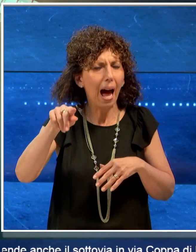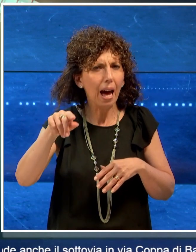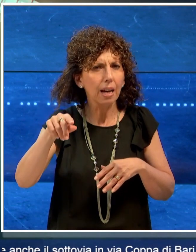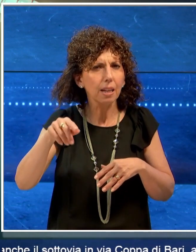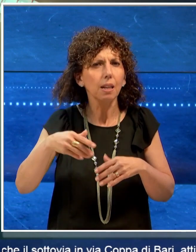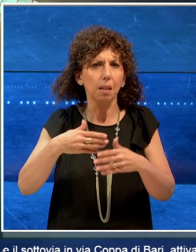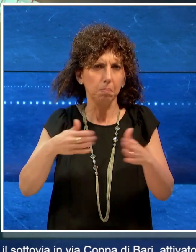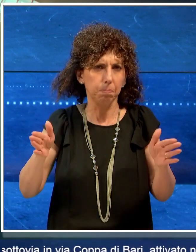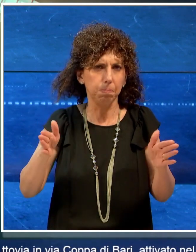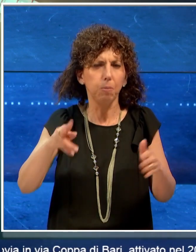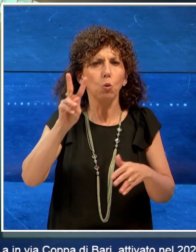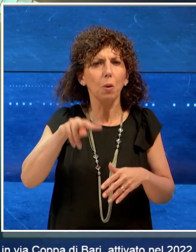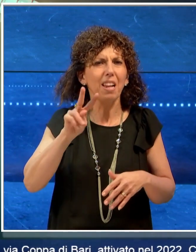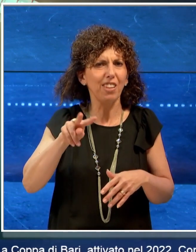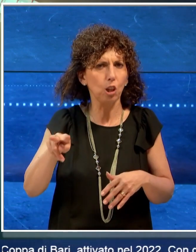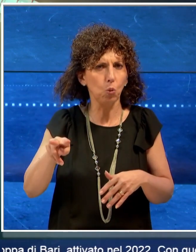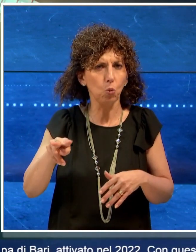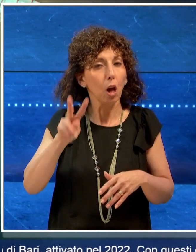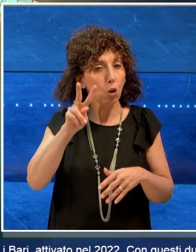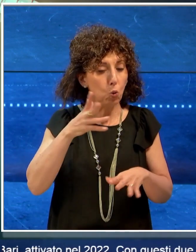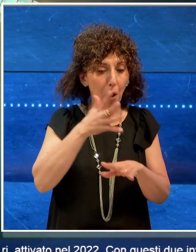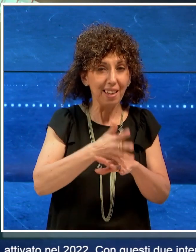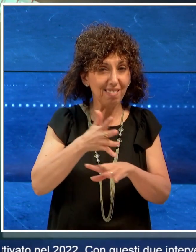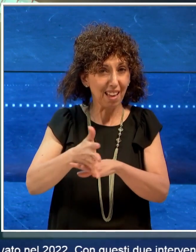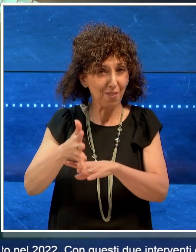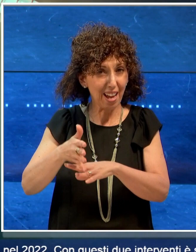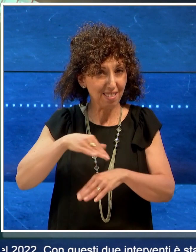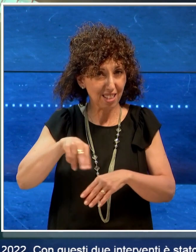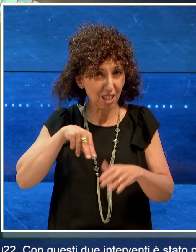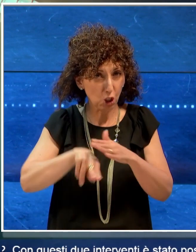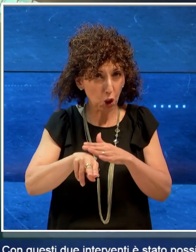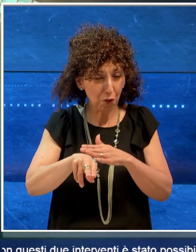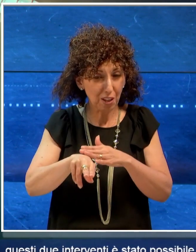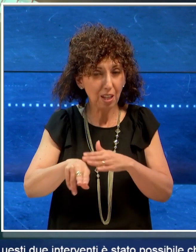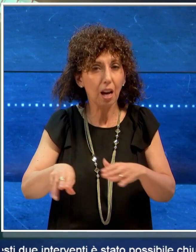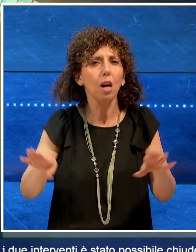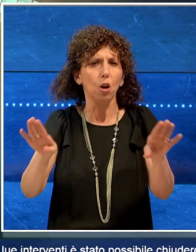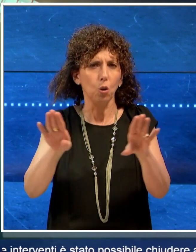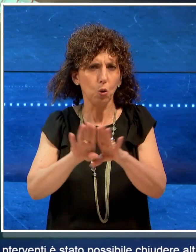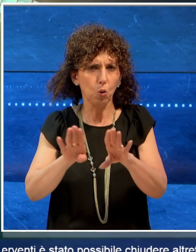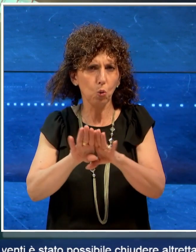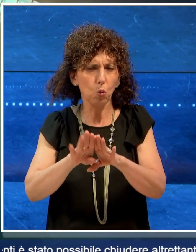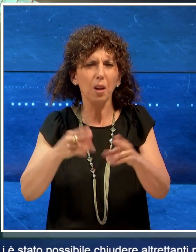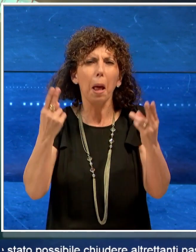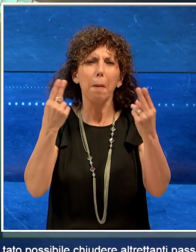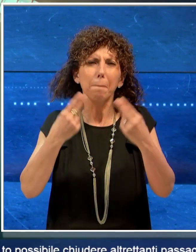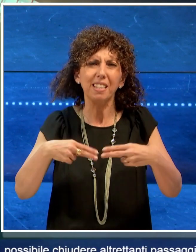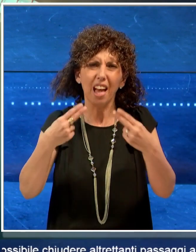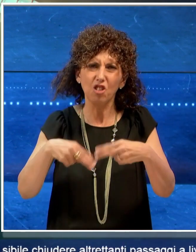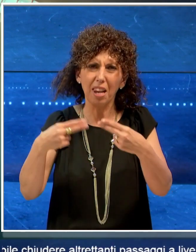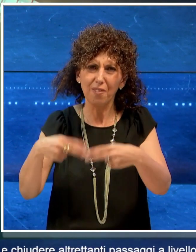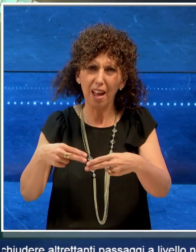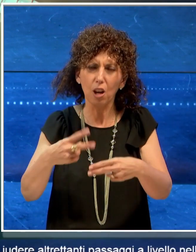2022. Con questi due interventi è stato possibile chiudere altrettanti passaggi a